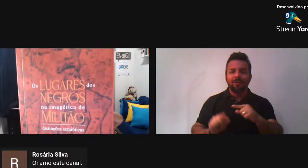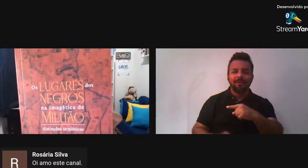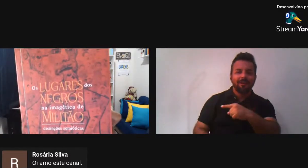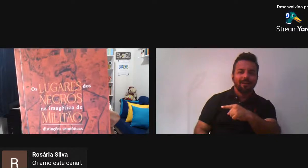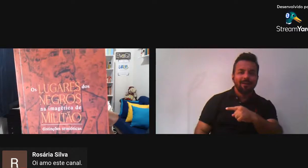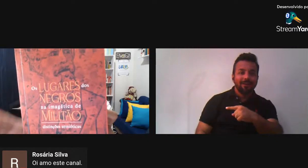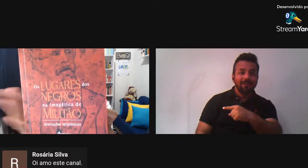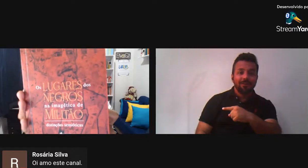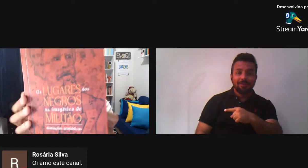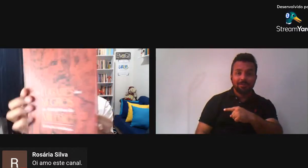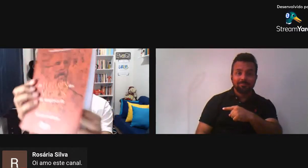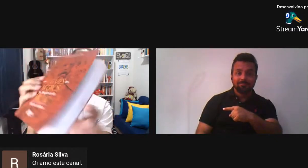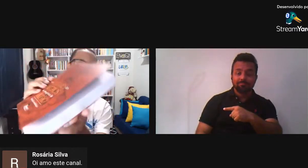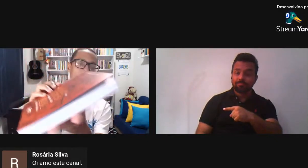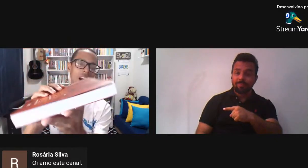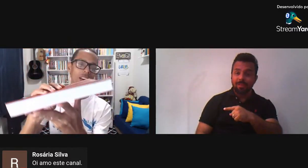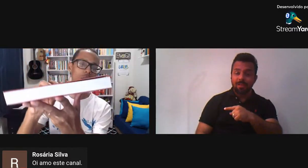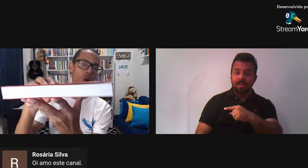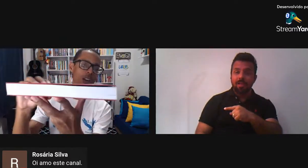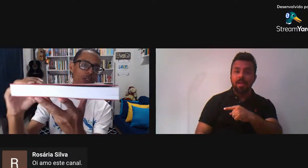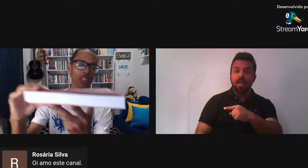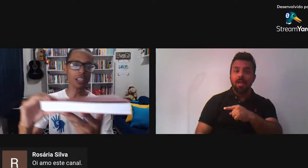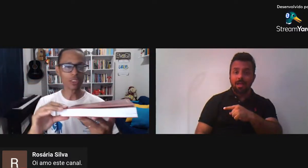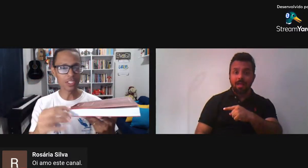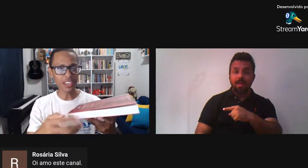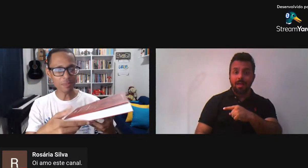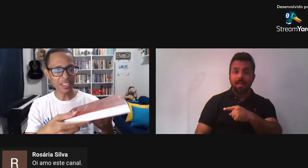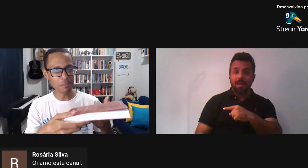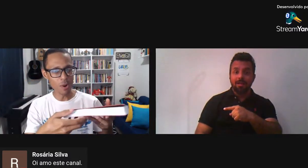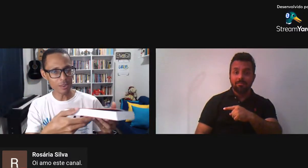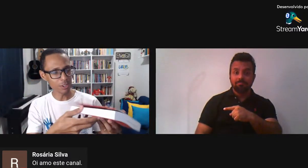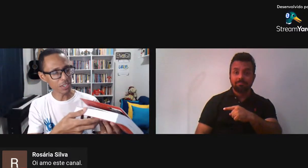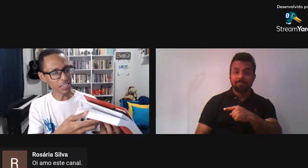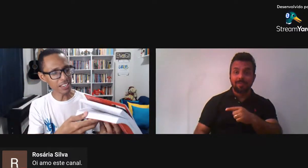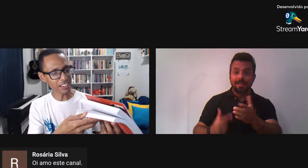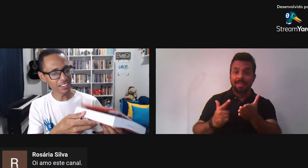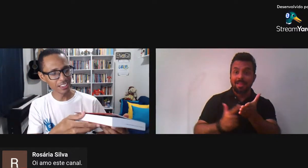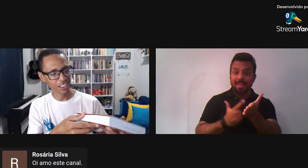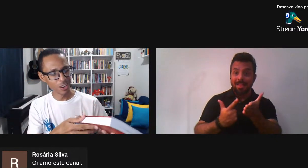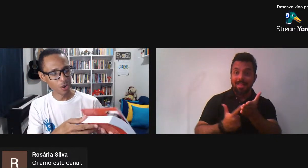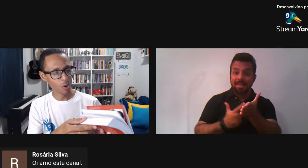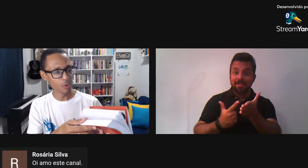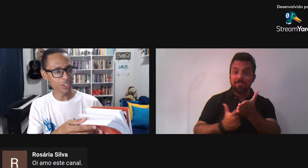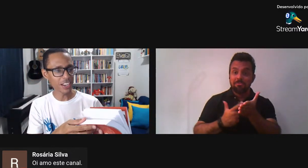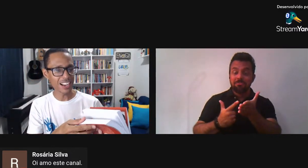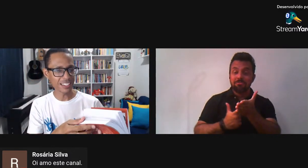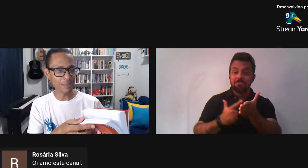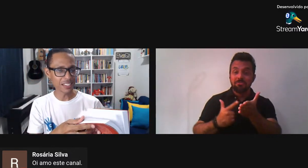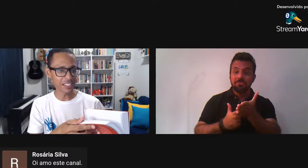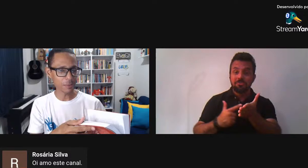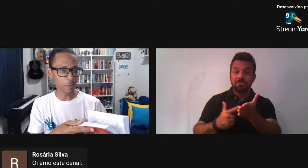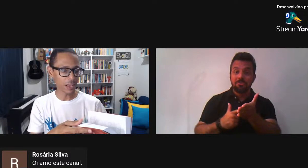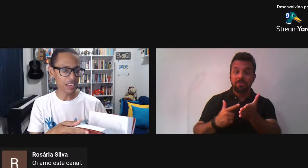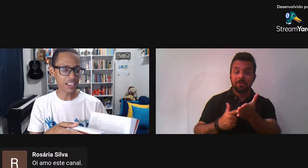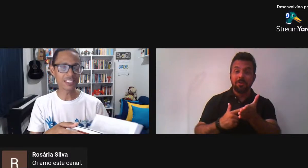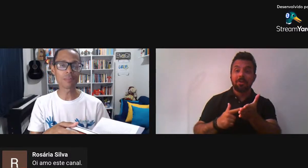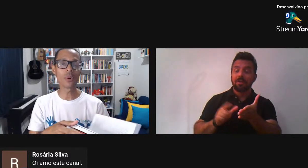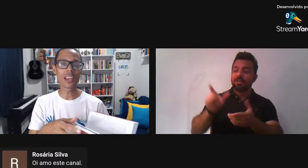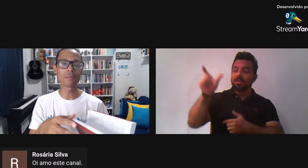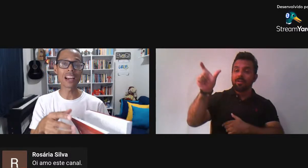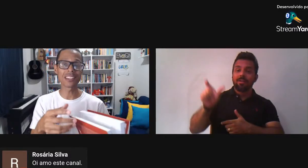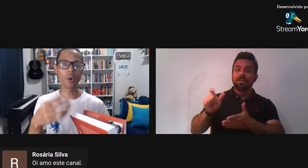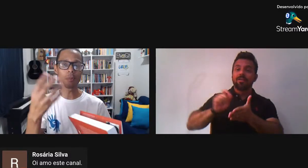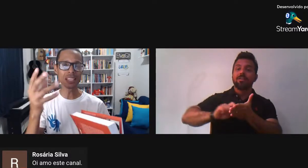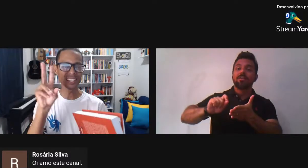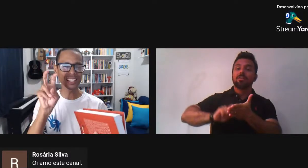Militão É um exemplar Eu gosto de livro Assim, né? Que demora você ler Ou você gasta mais tempo Para ler E